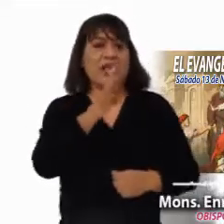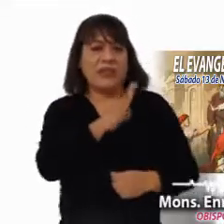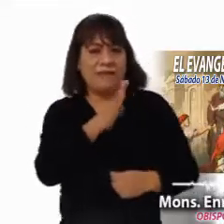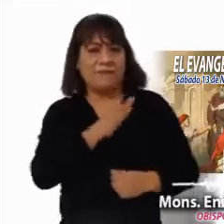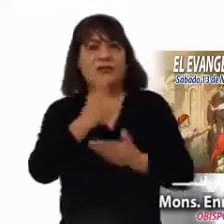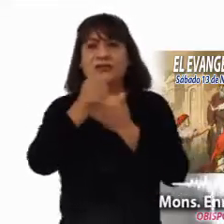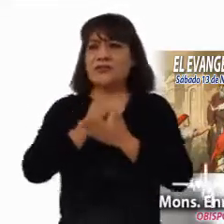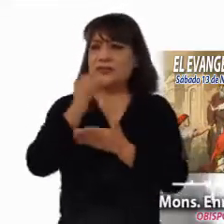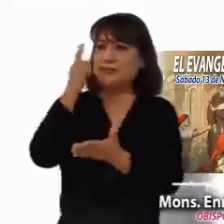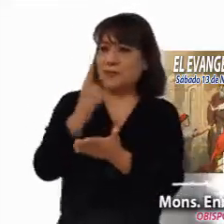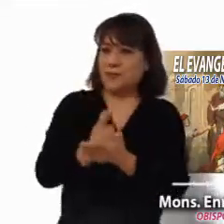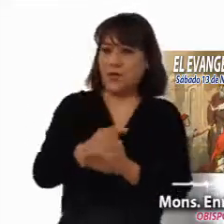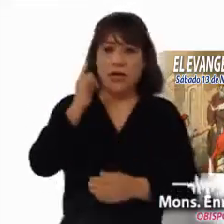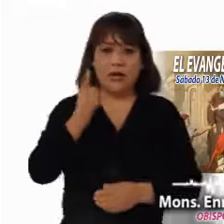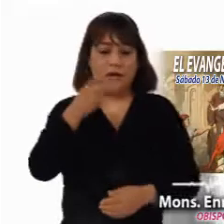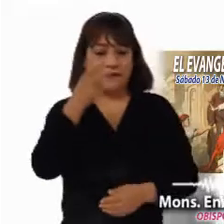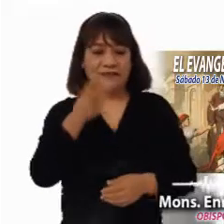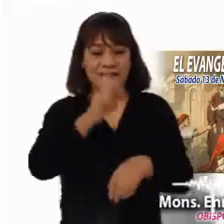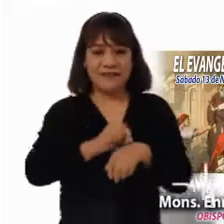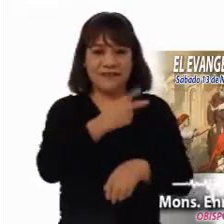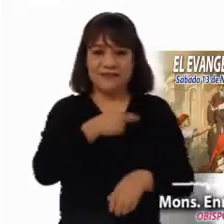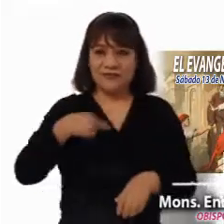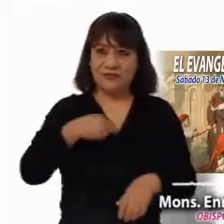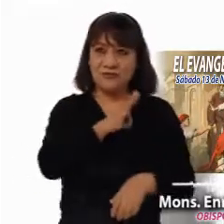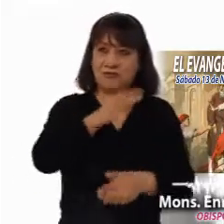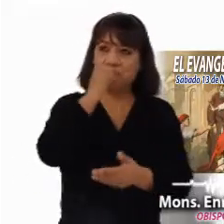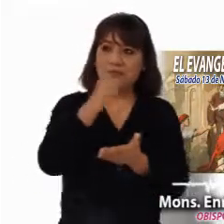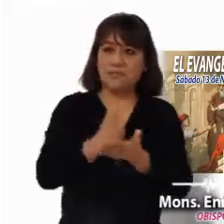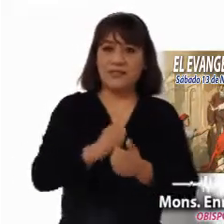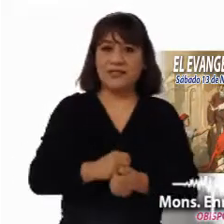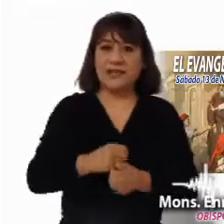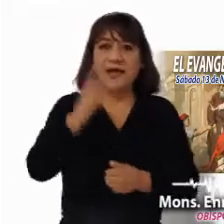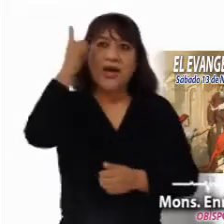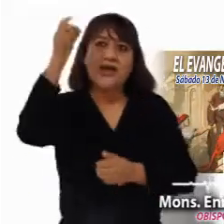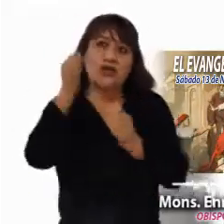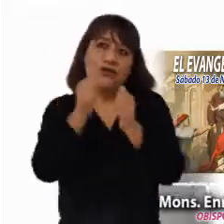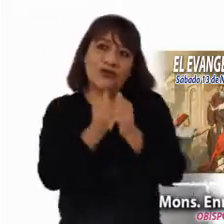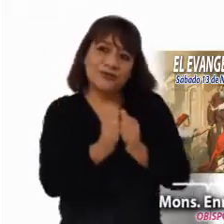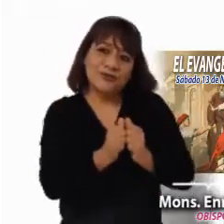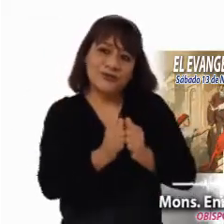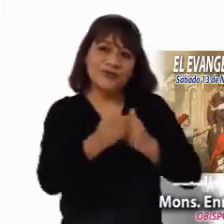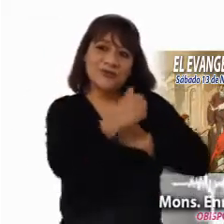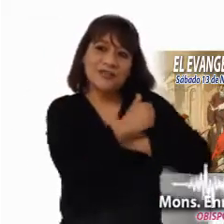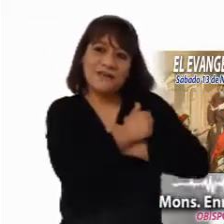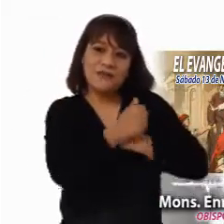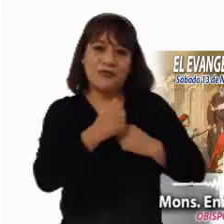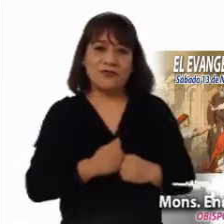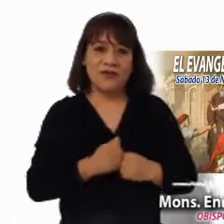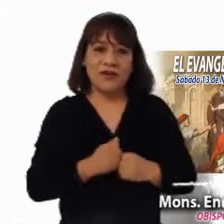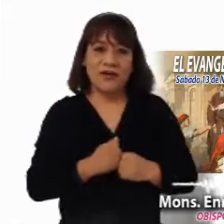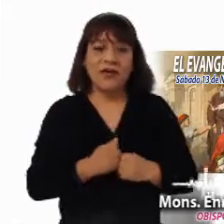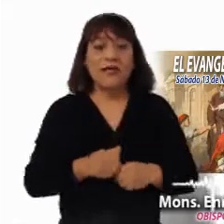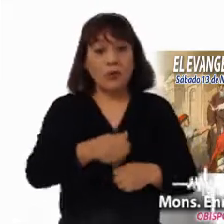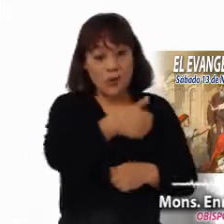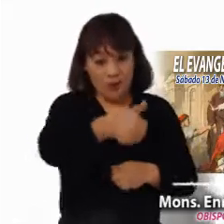ayuda a descubrir que en este día descubramos esa presencia amorosa de